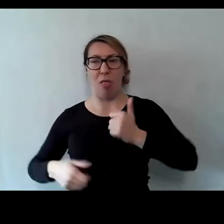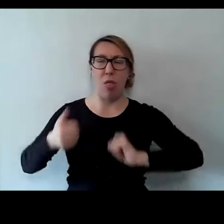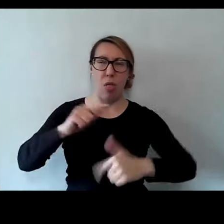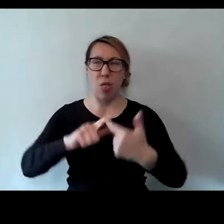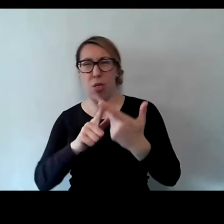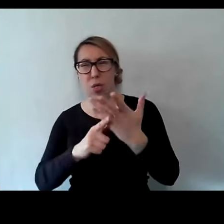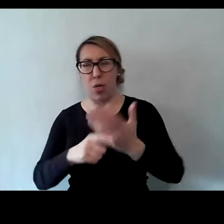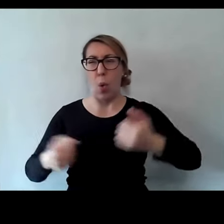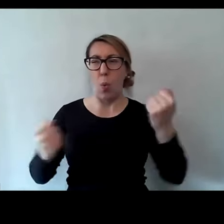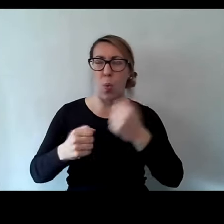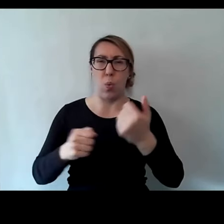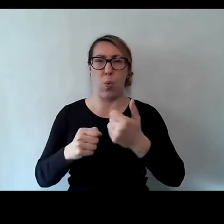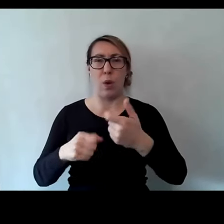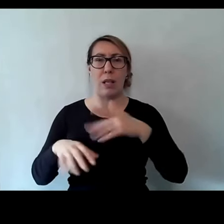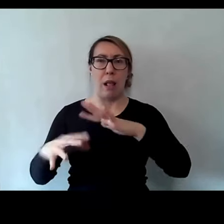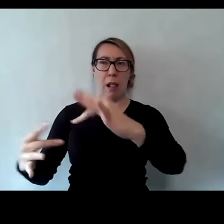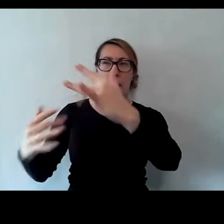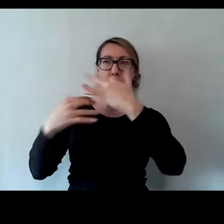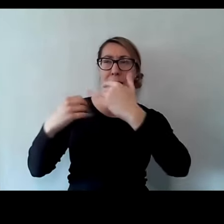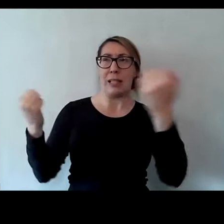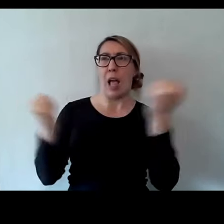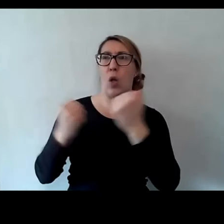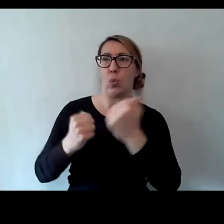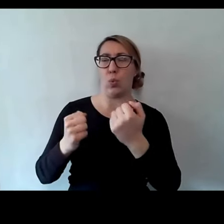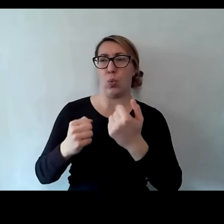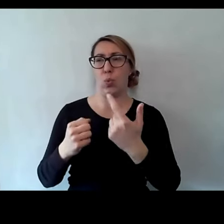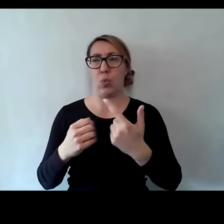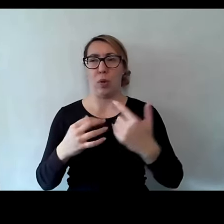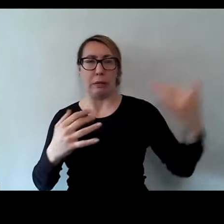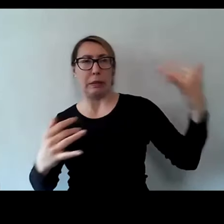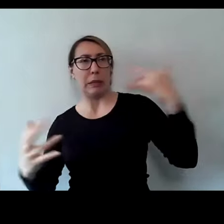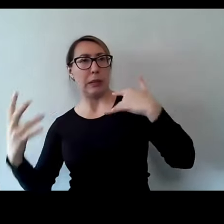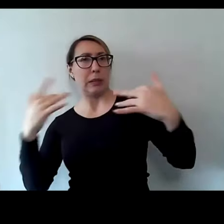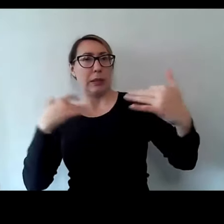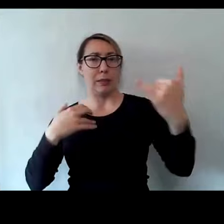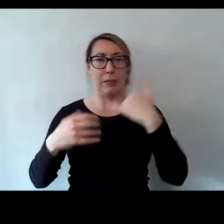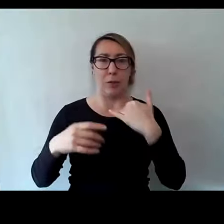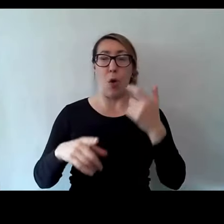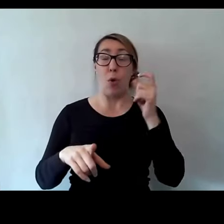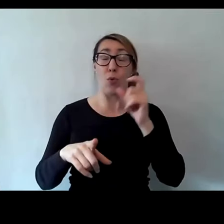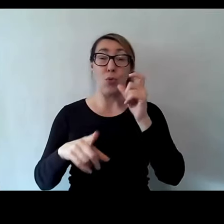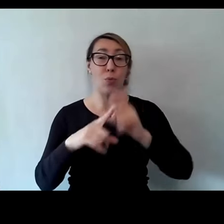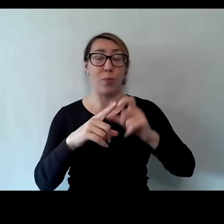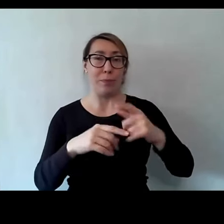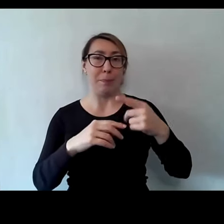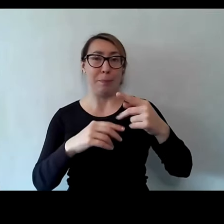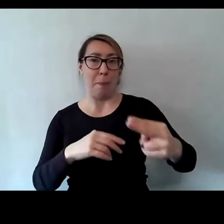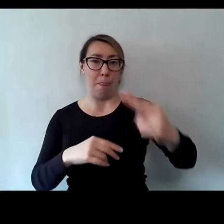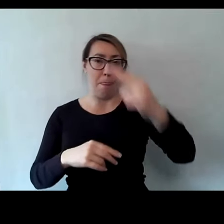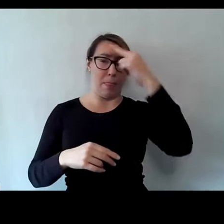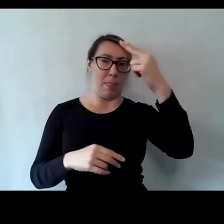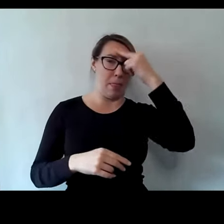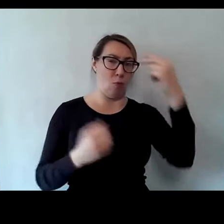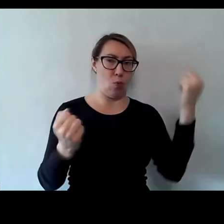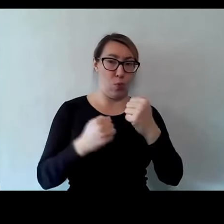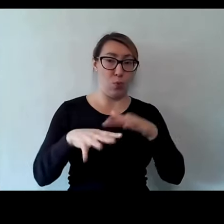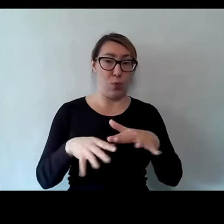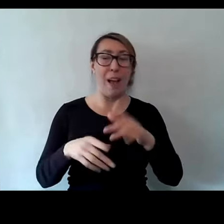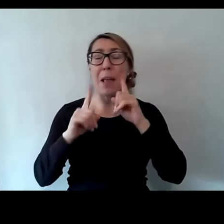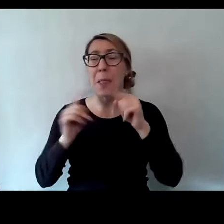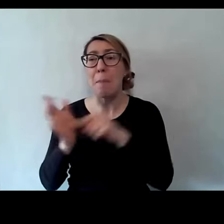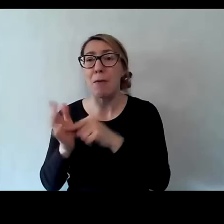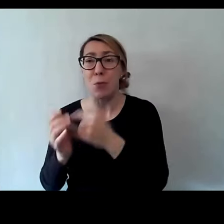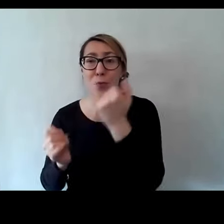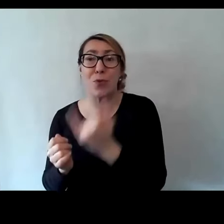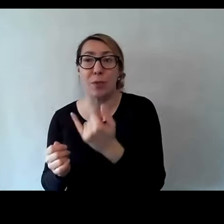przebodźcowany, bo przecież świat dostarcza nam masę różnych etykiet na takie zachowanie, a tak naprawdę jest to dziecko, które,